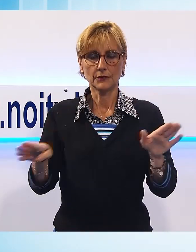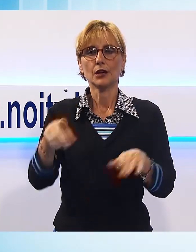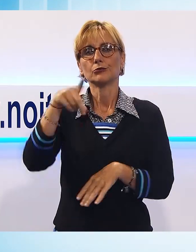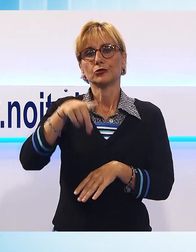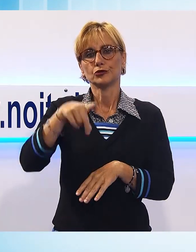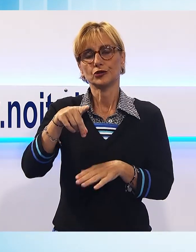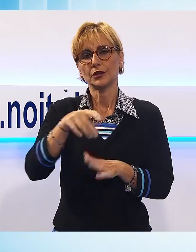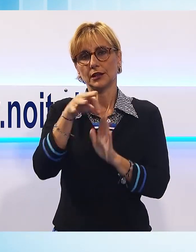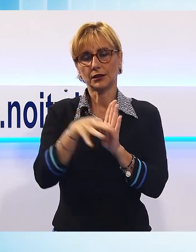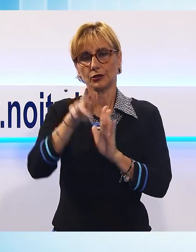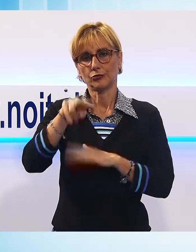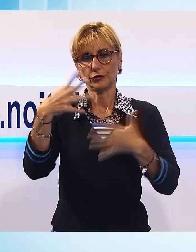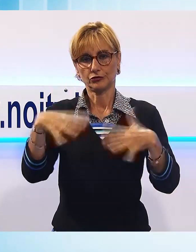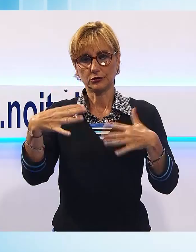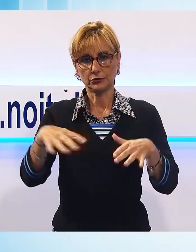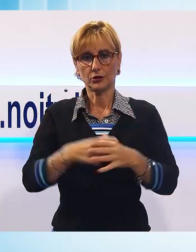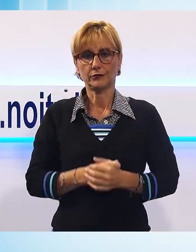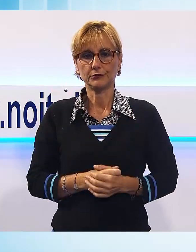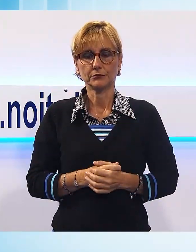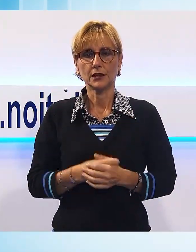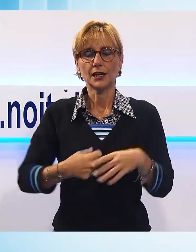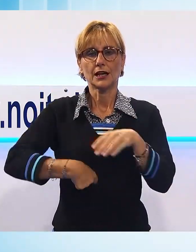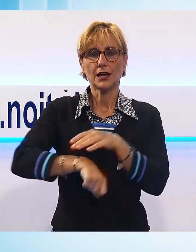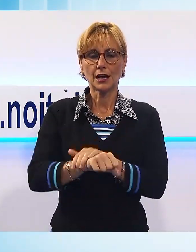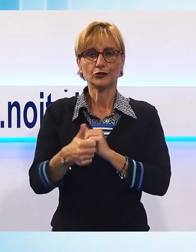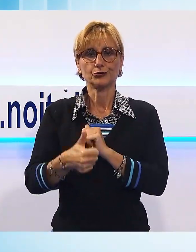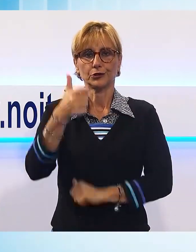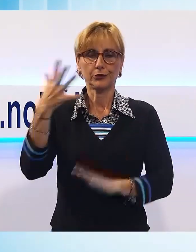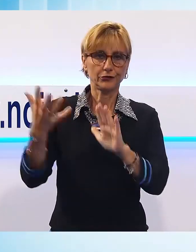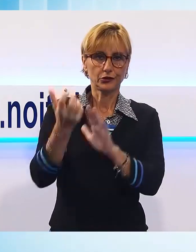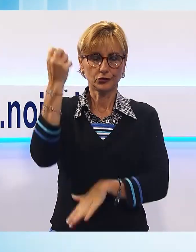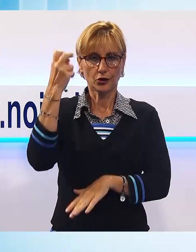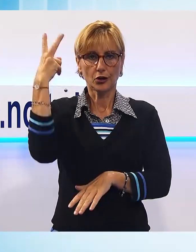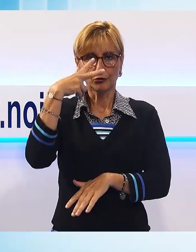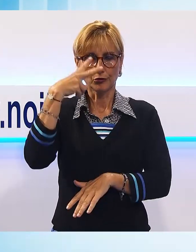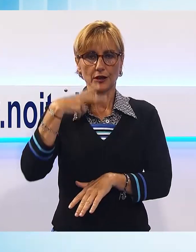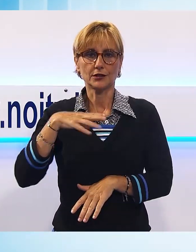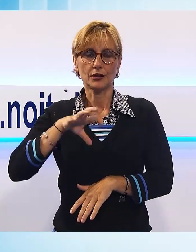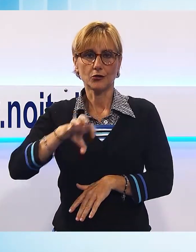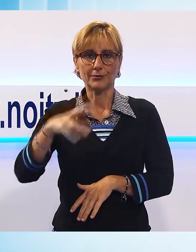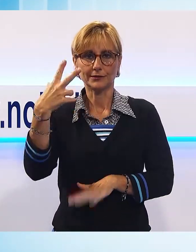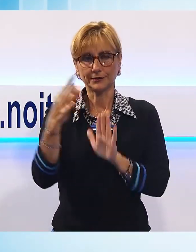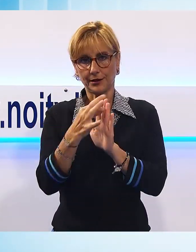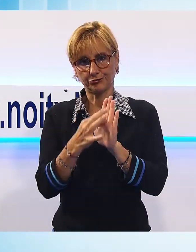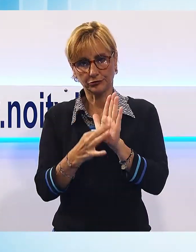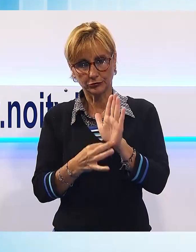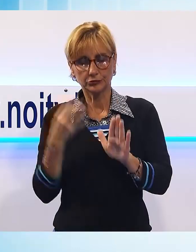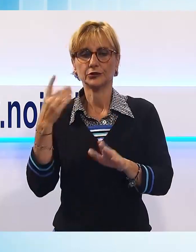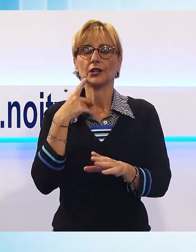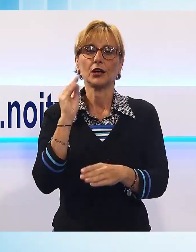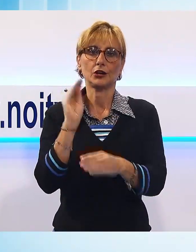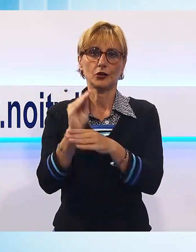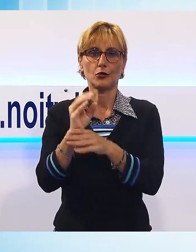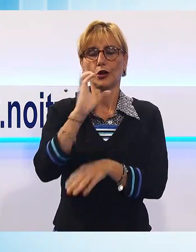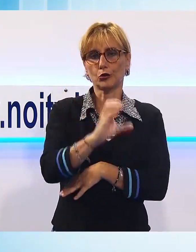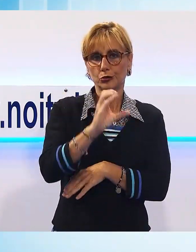Lo sport a mano a mano, la prima vittoria, finalmente la lucchese conquista i tre punti, decide un rigore di Cruciani, prova non esaltante